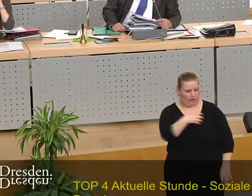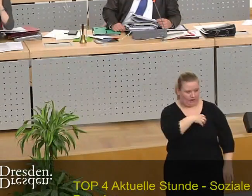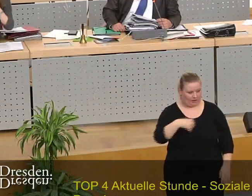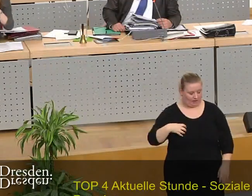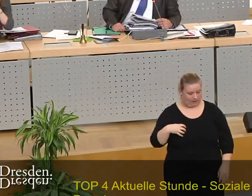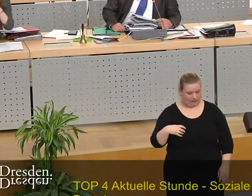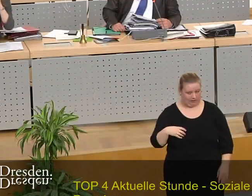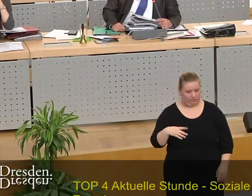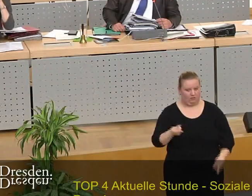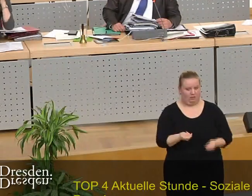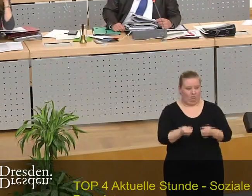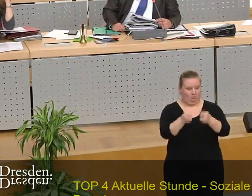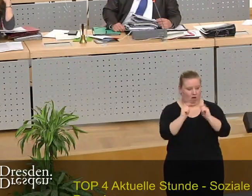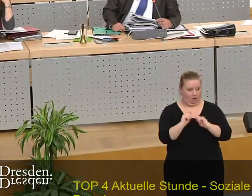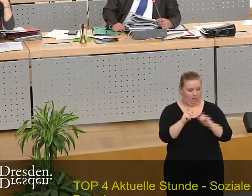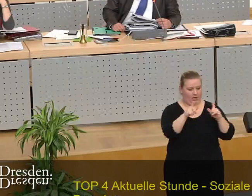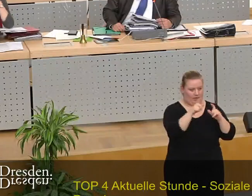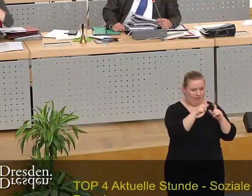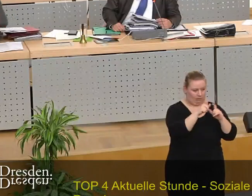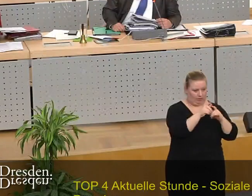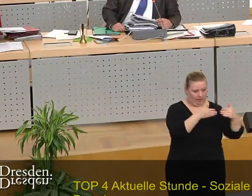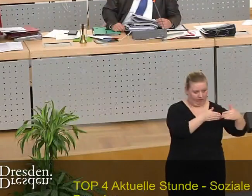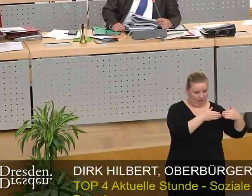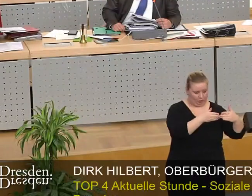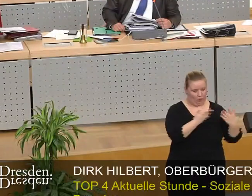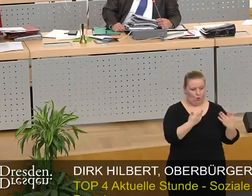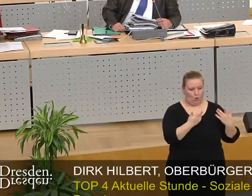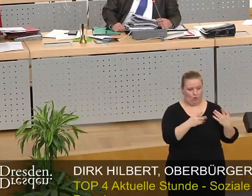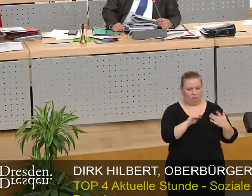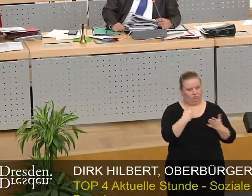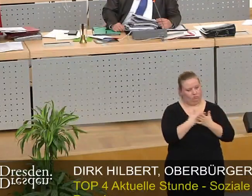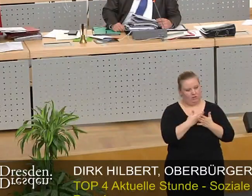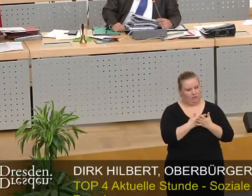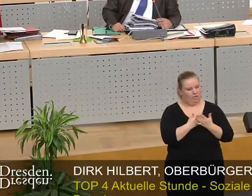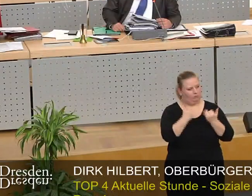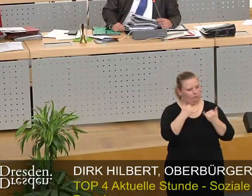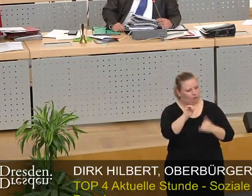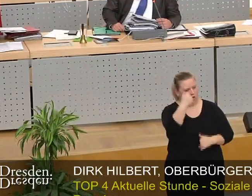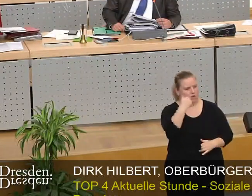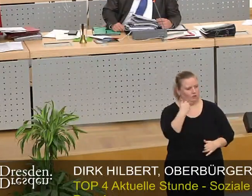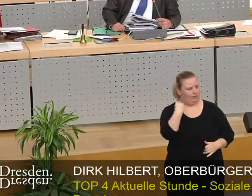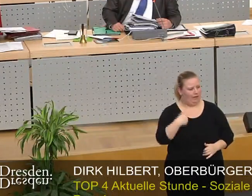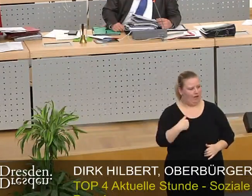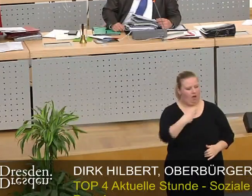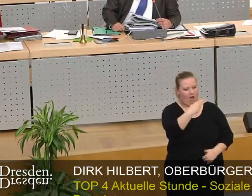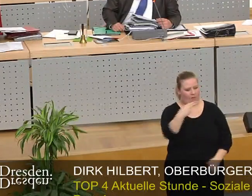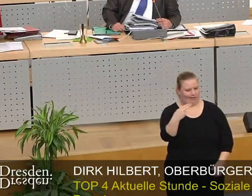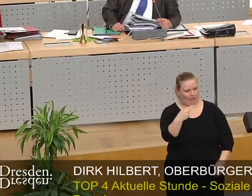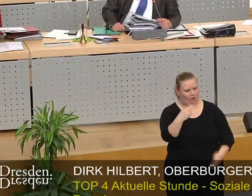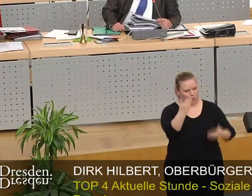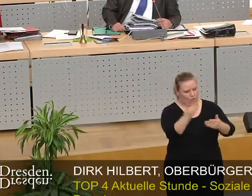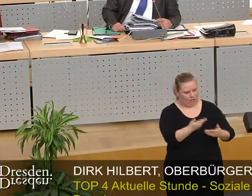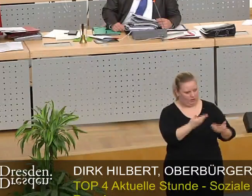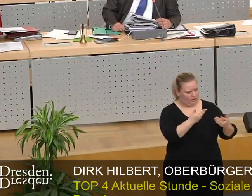Beantragt hat es die SPD-Fraktion. Deswegen darf ich zunächst Herrn Avenaius bitten,